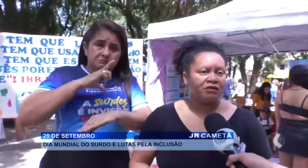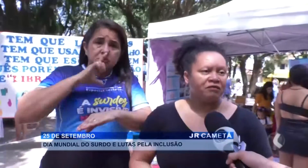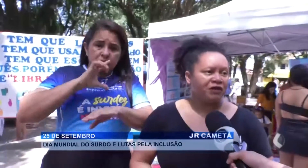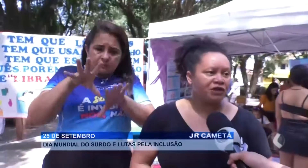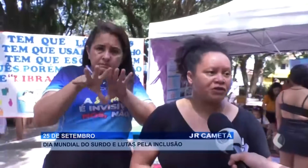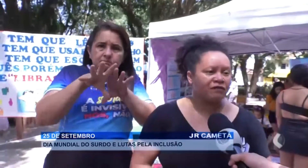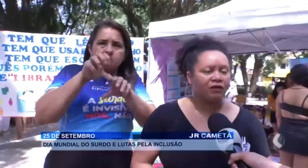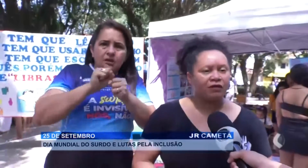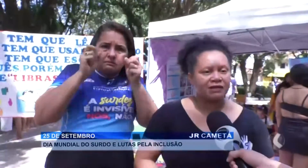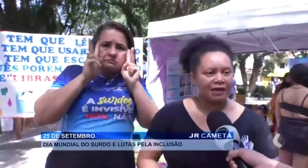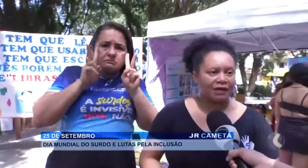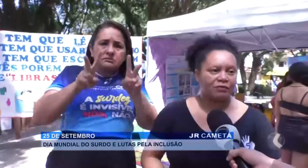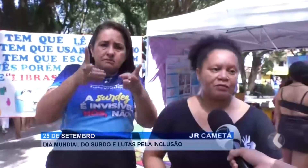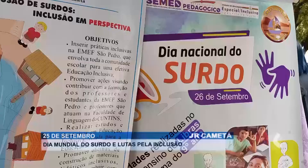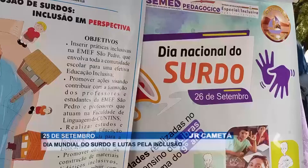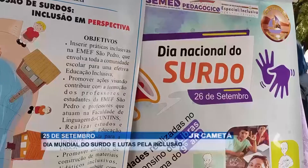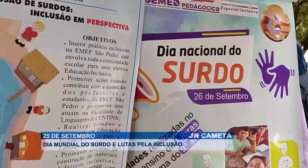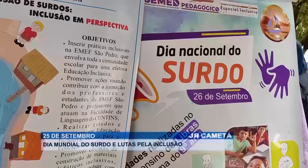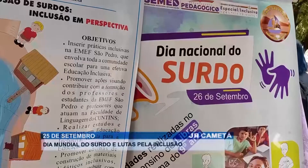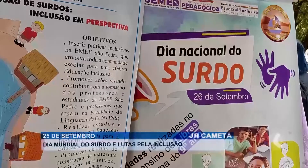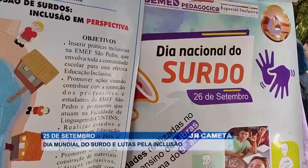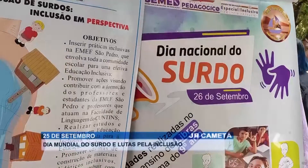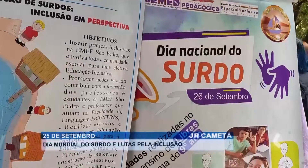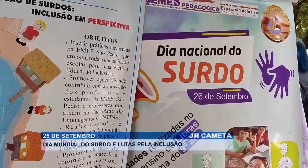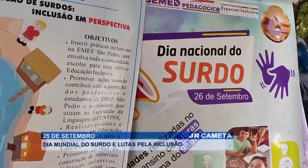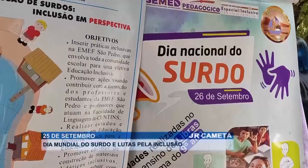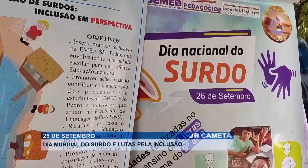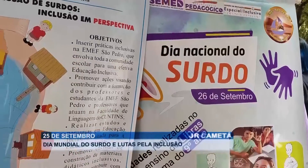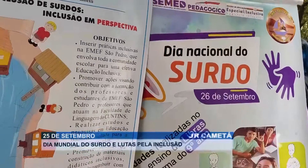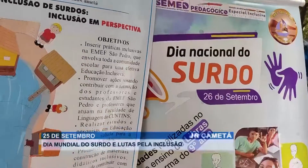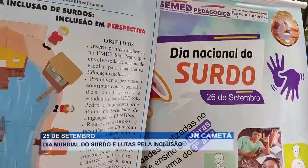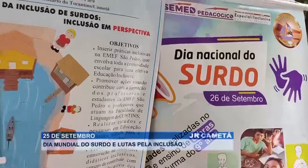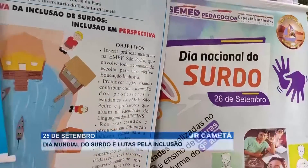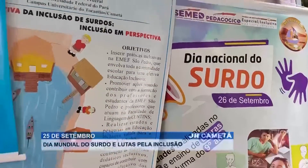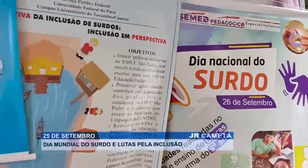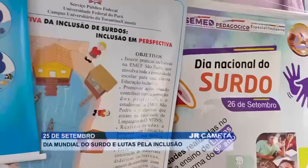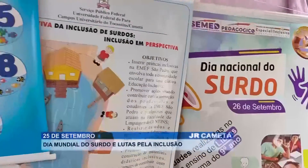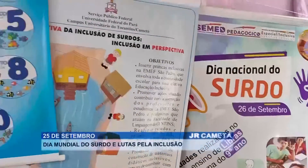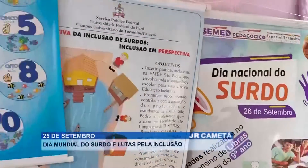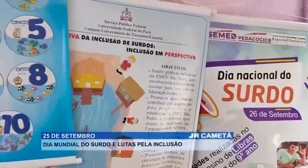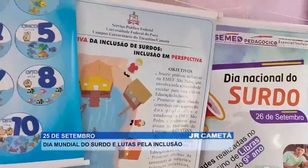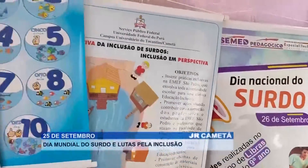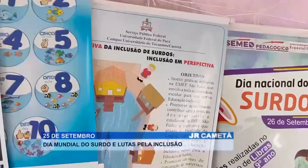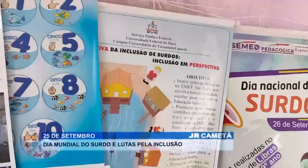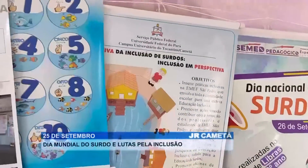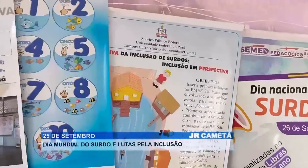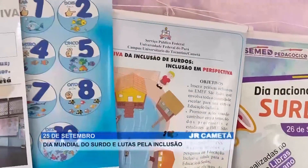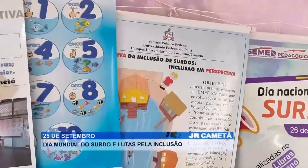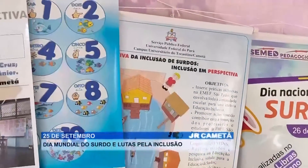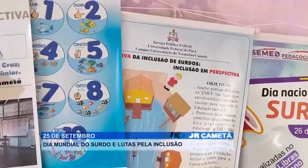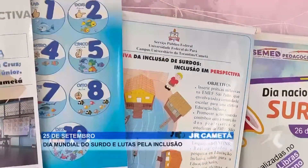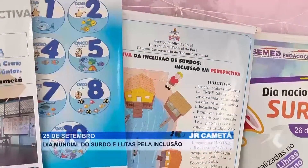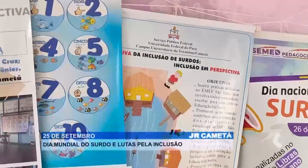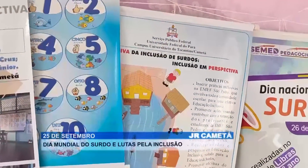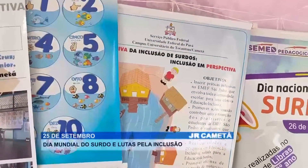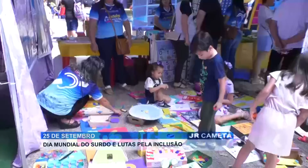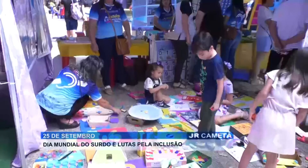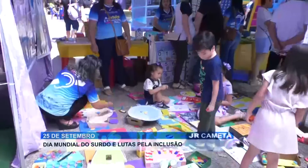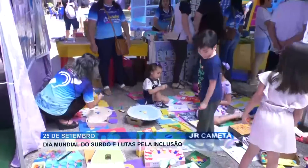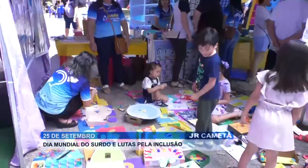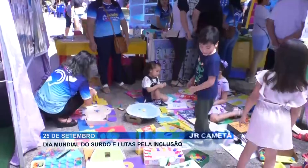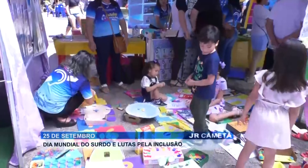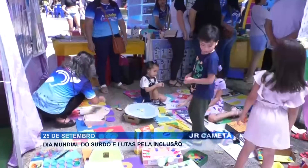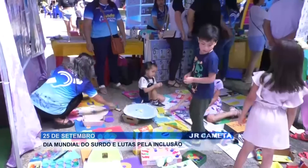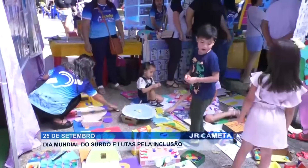mais visto, valorizado. O Dia do Surdo é comemorado desde 1958, no dia 25 de